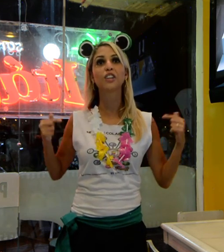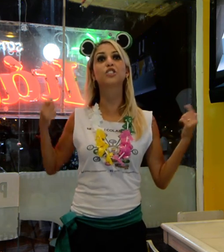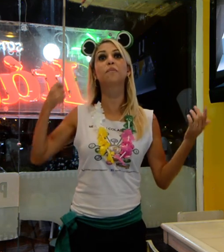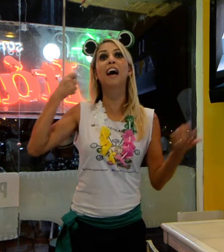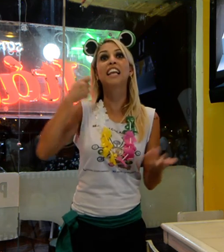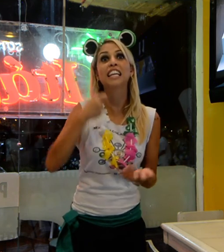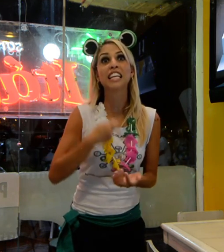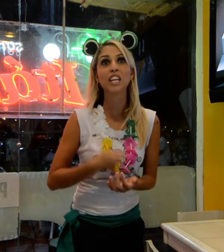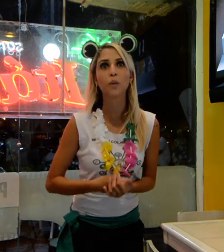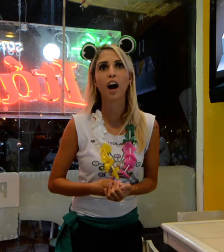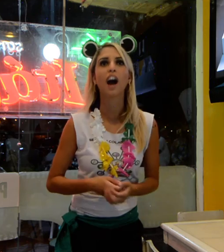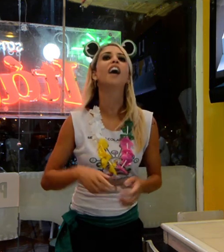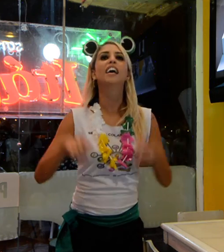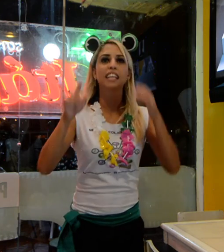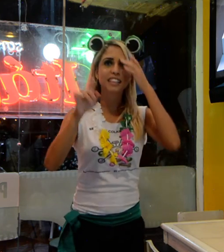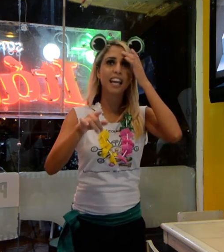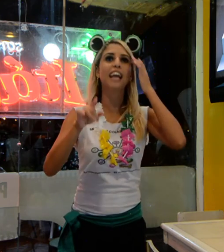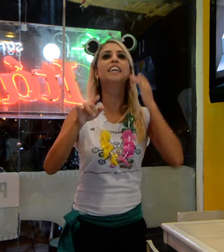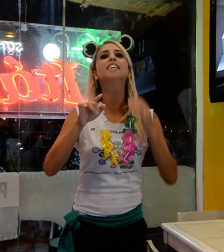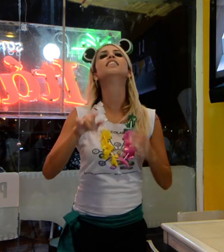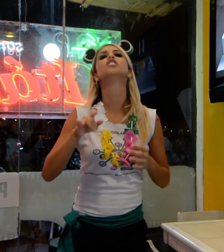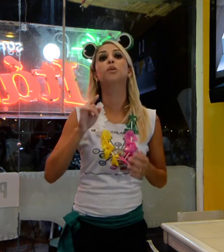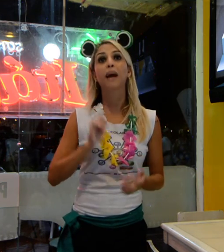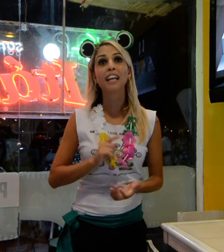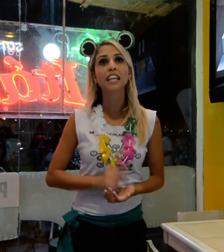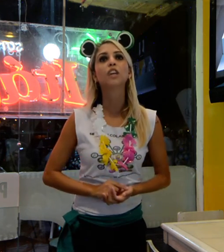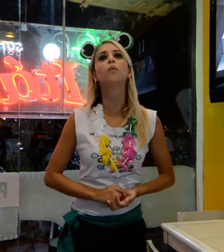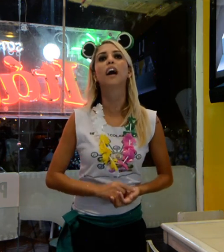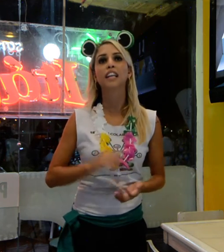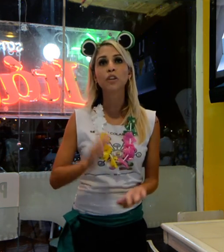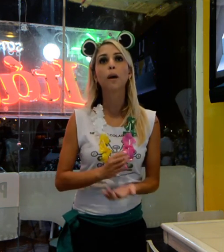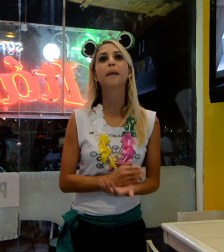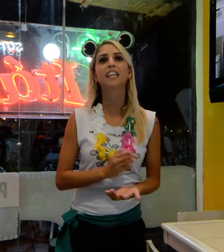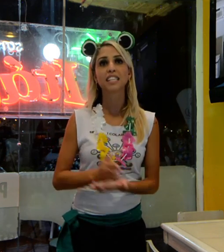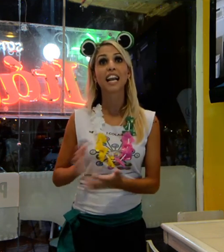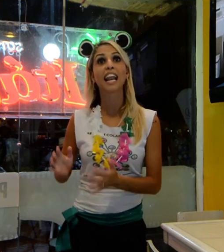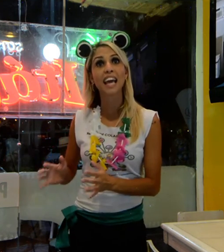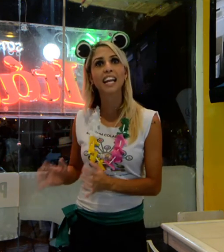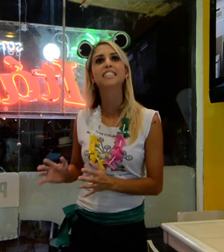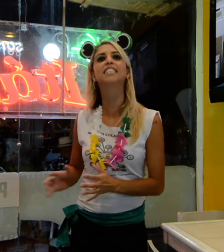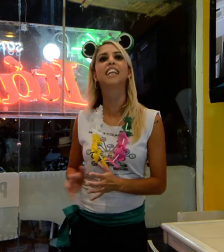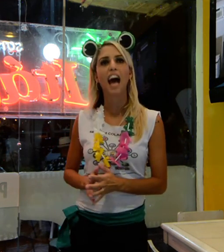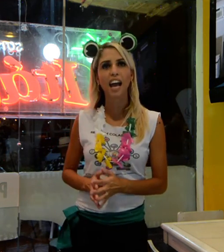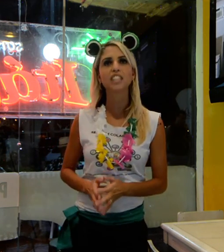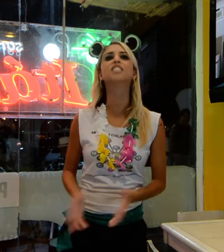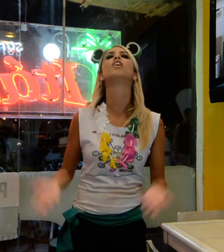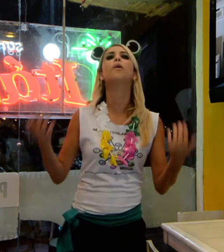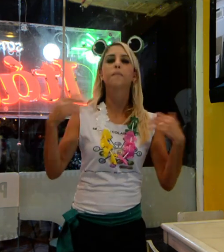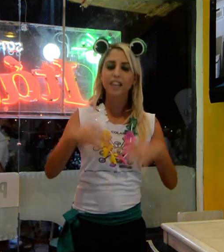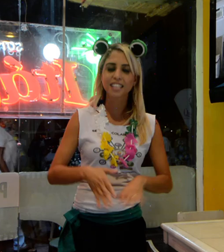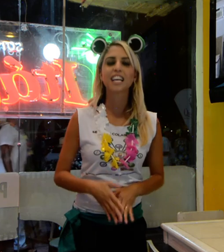Uma língua, tão importante como a língua portuguesa.